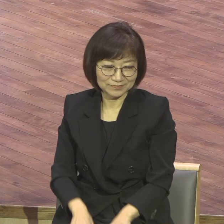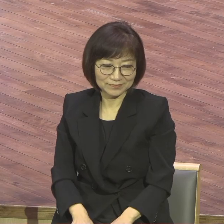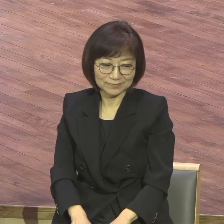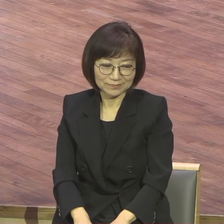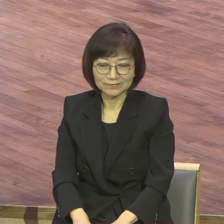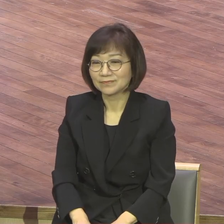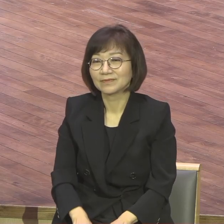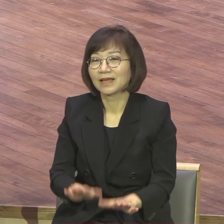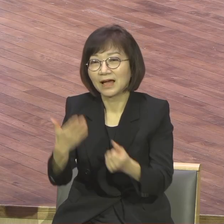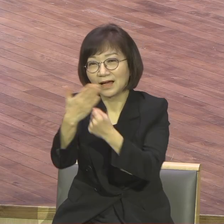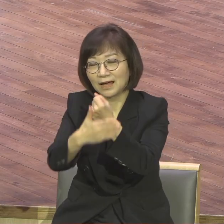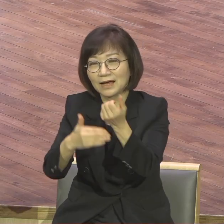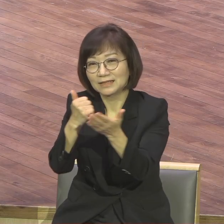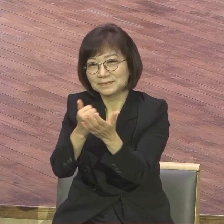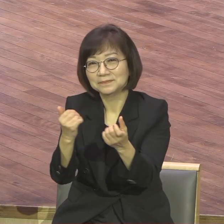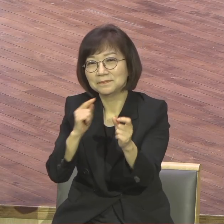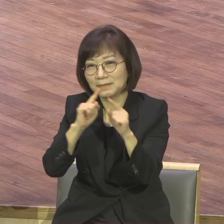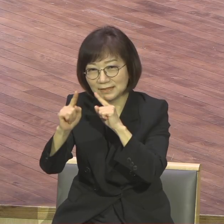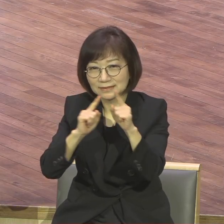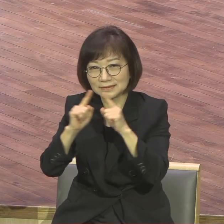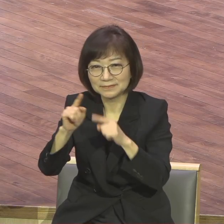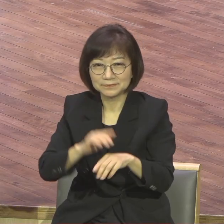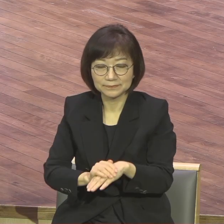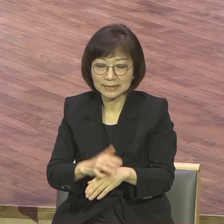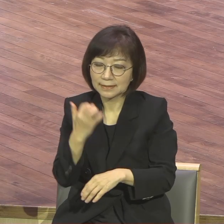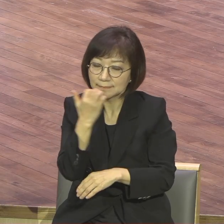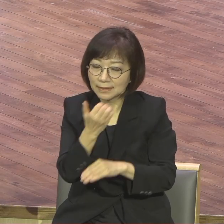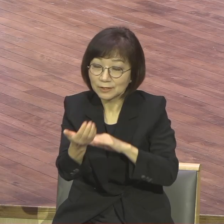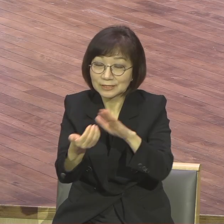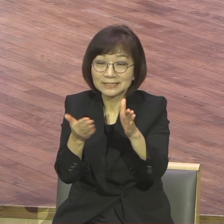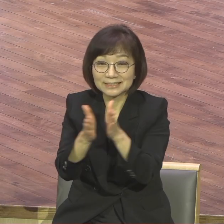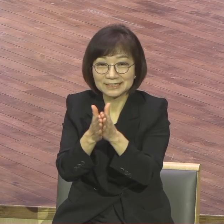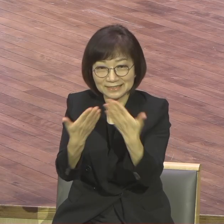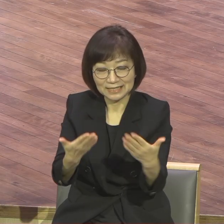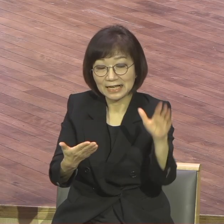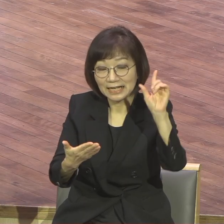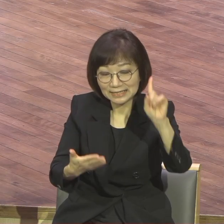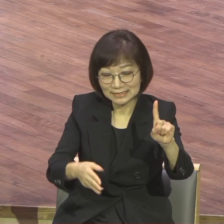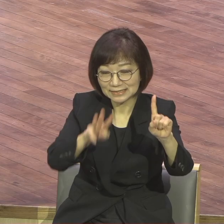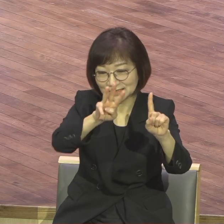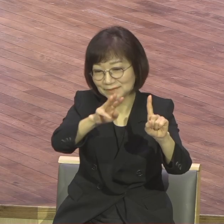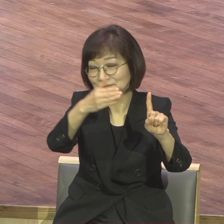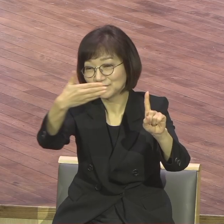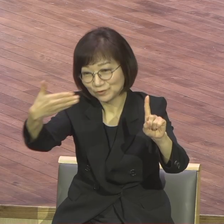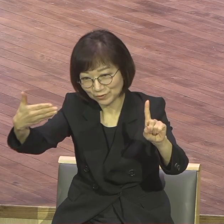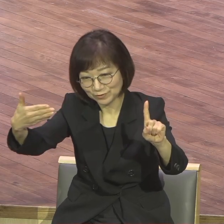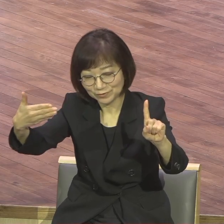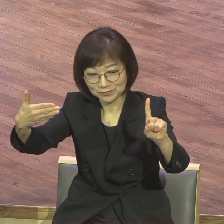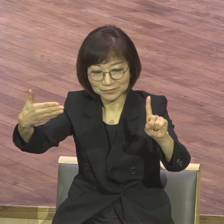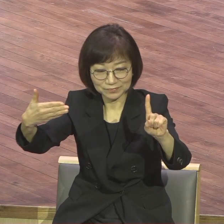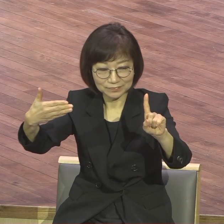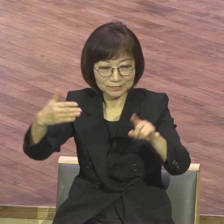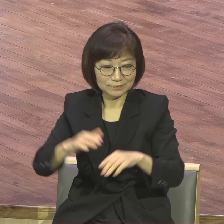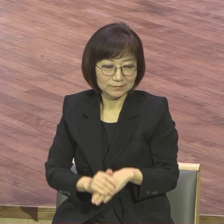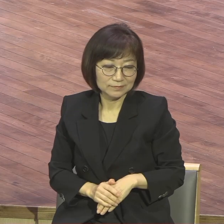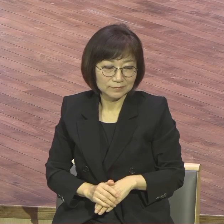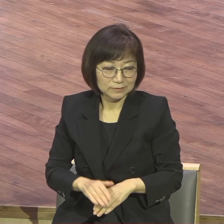오늘 은혜 받고 성취될 하나님의 말씀은 베드로전서 1장 3절에서 9절까지의 말씀입니다. 우리 주